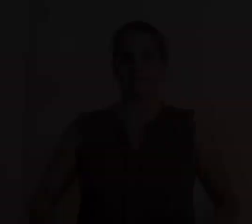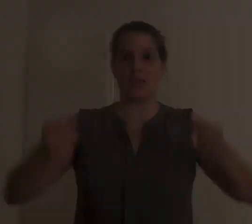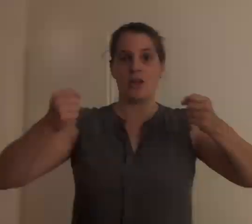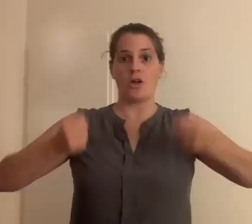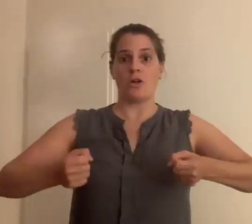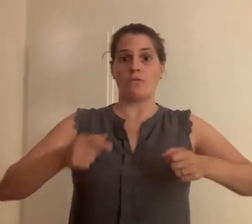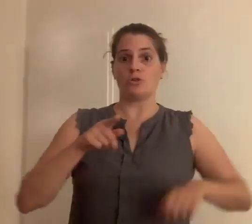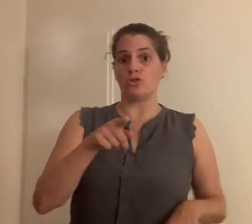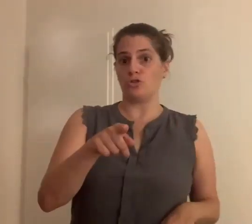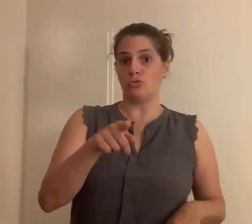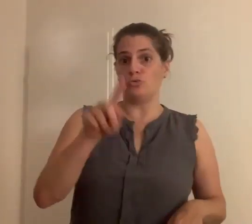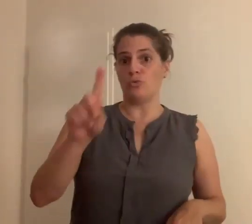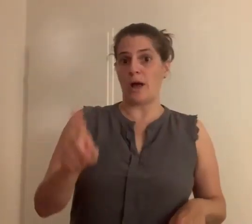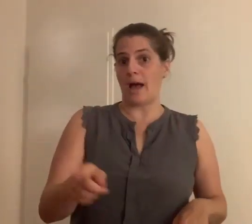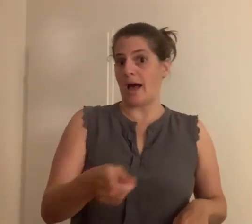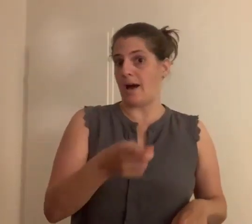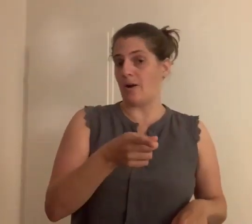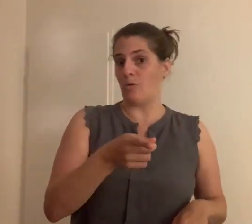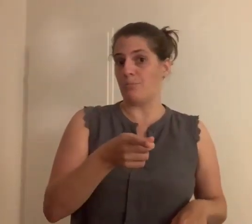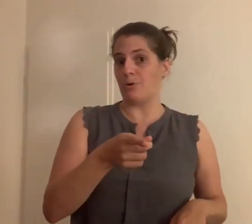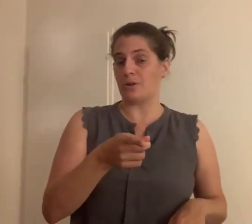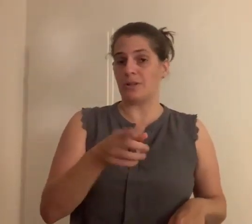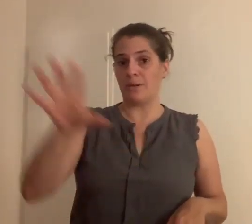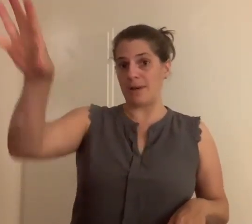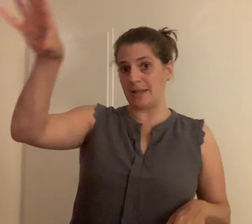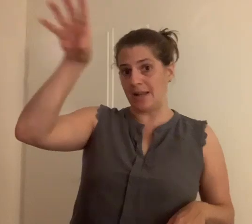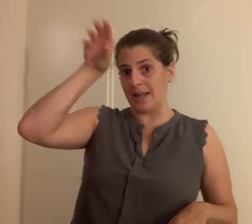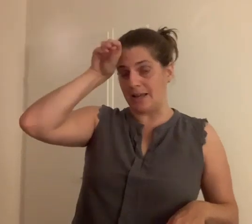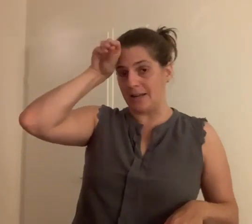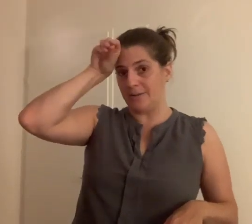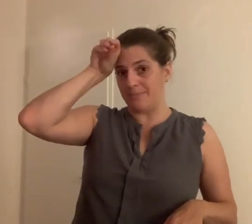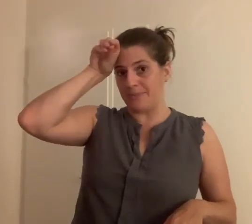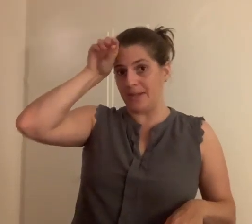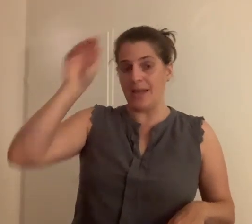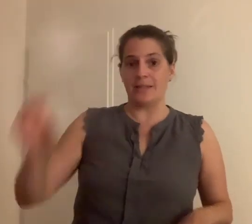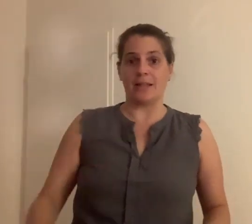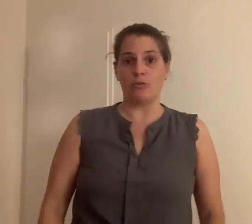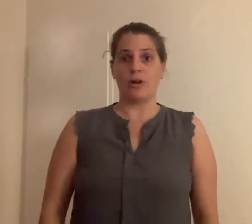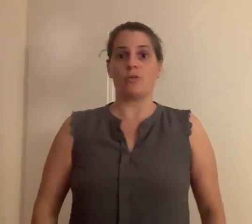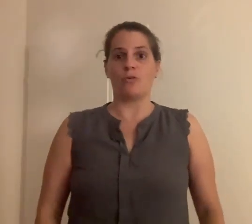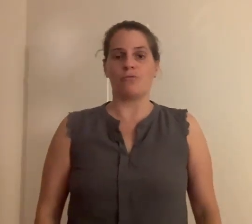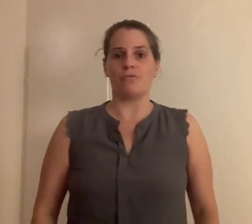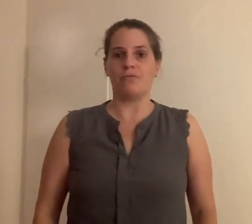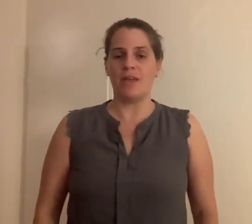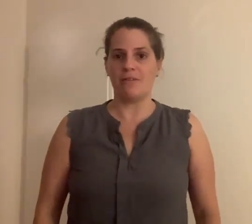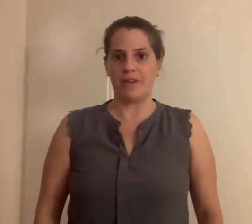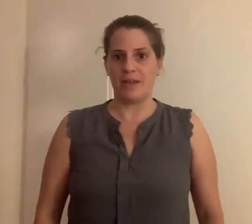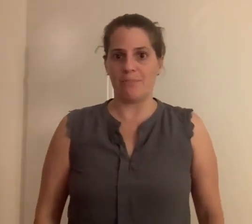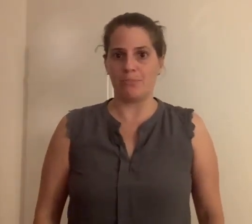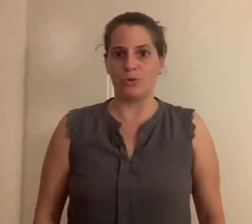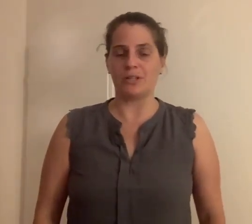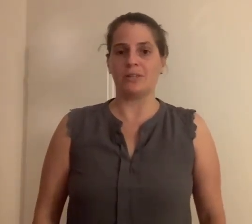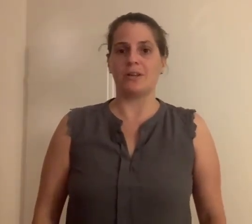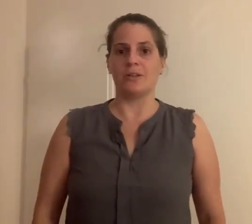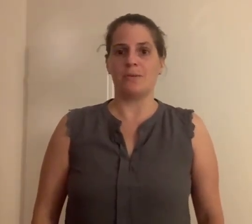Geht Wolltest du auch Portagebärden lernen? Dann schau auf www.tanne